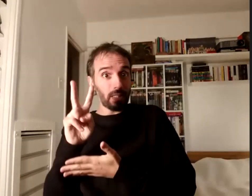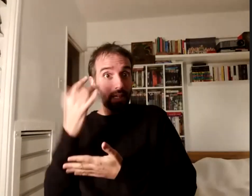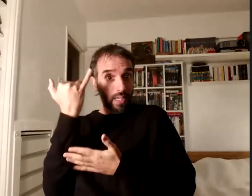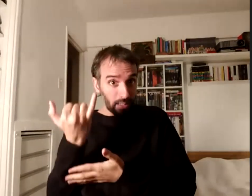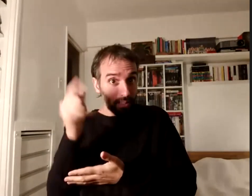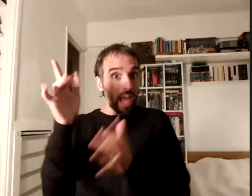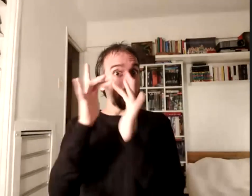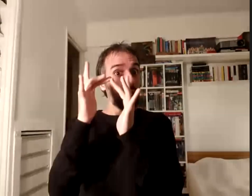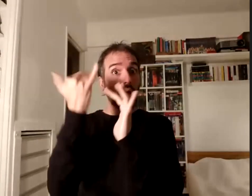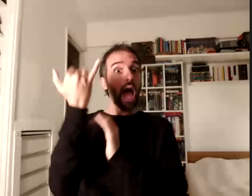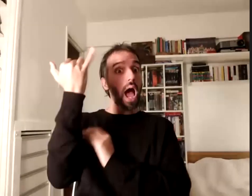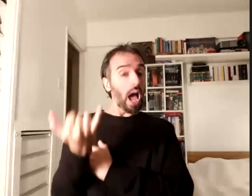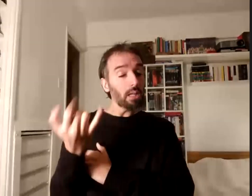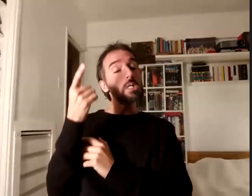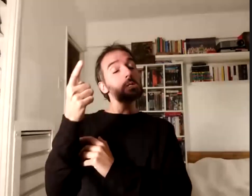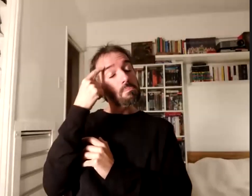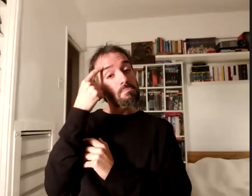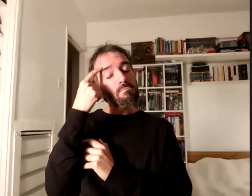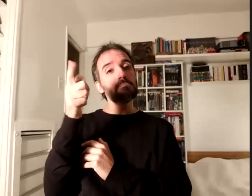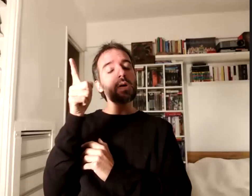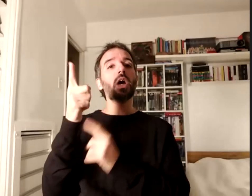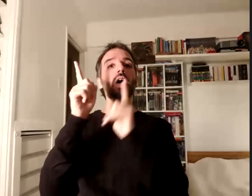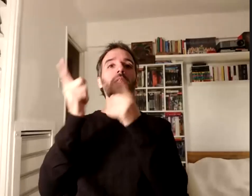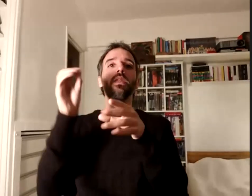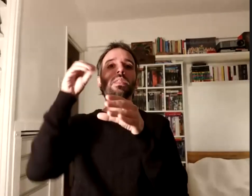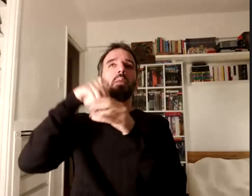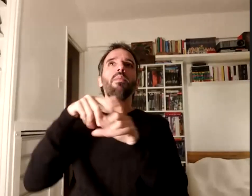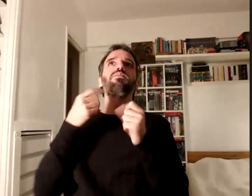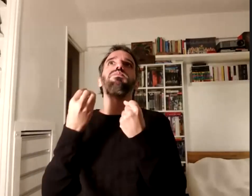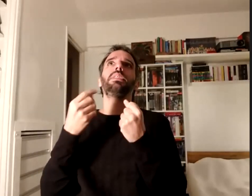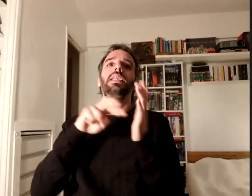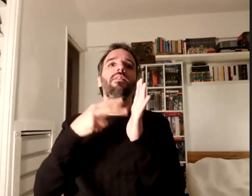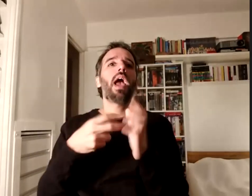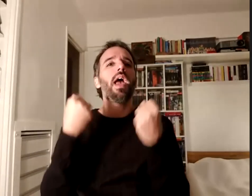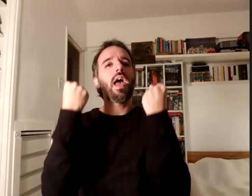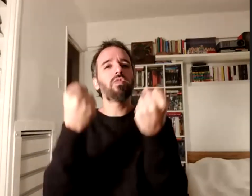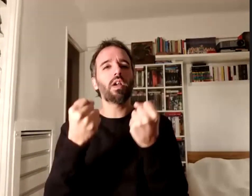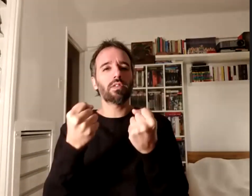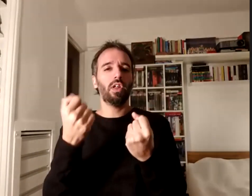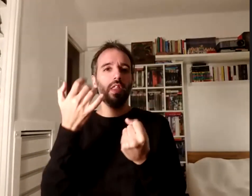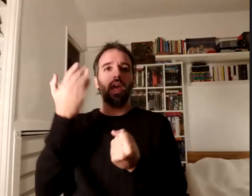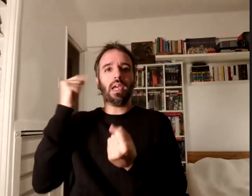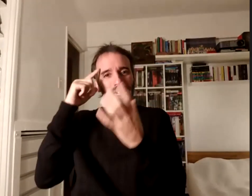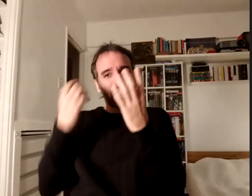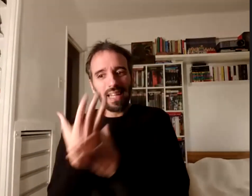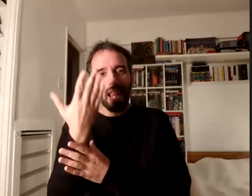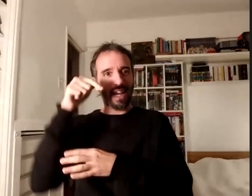también forma parte del enorme esfuerzo de producción que significó para